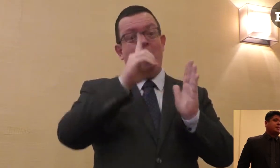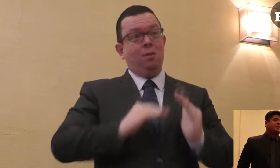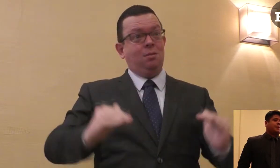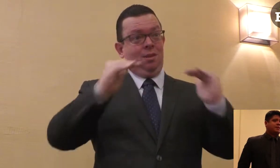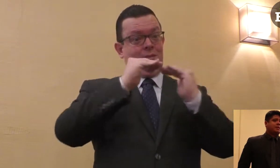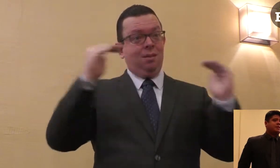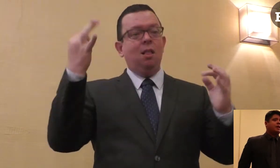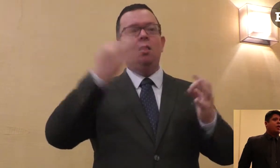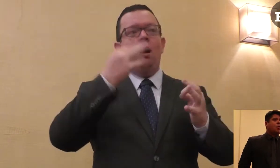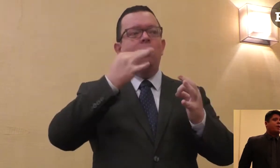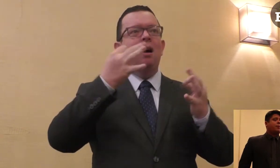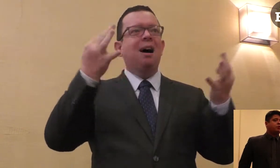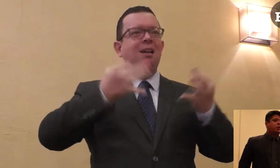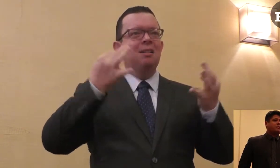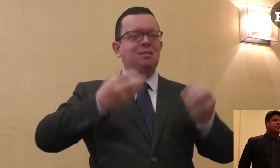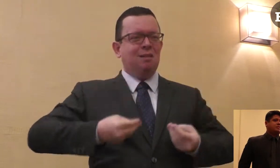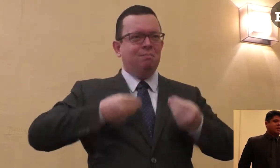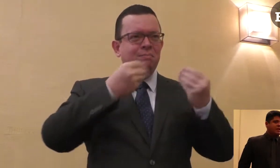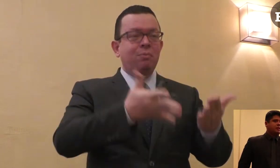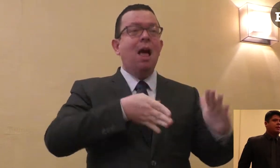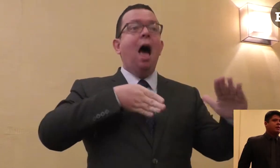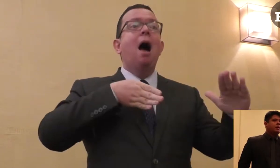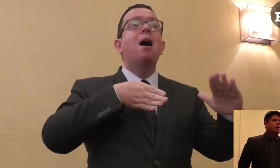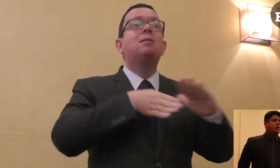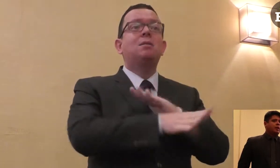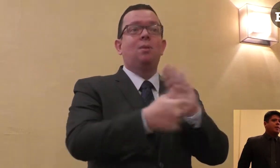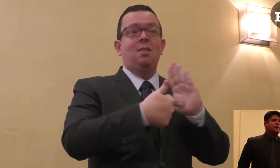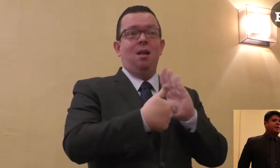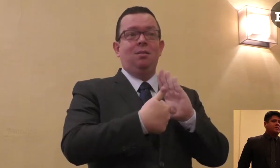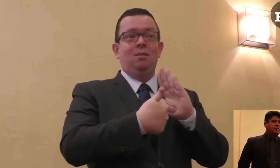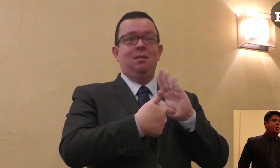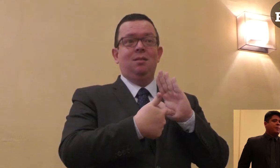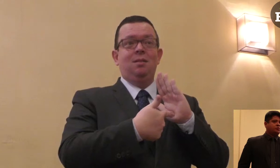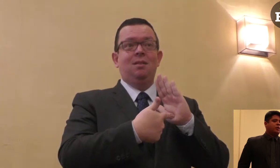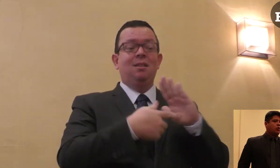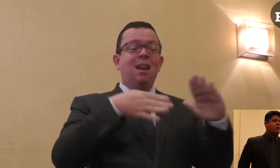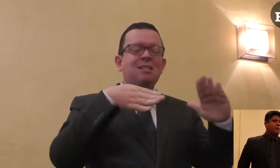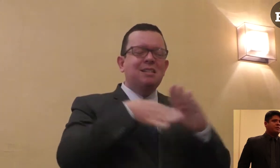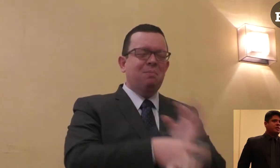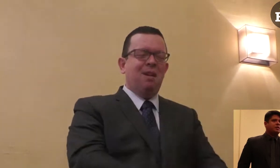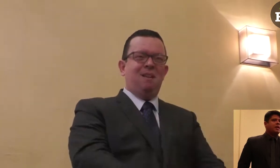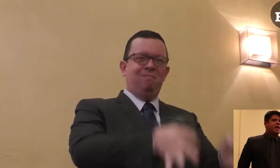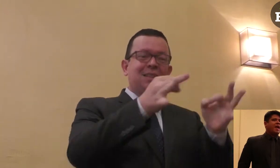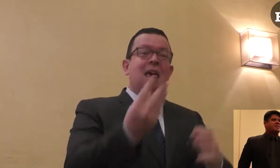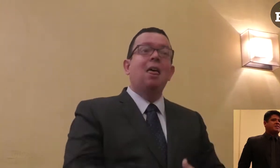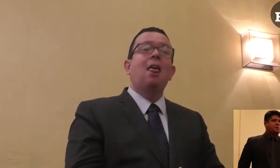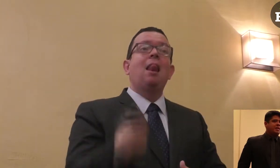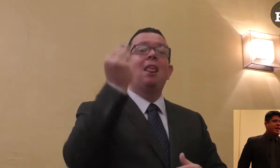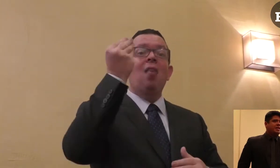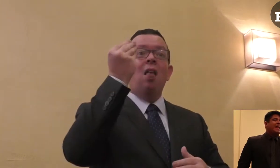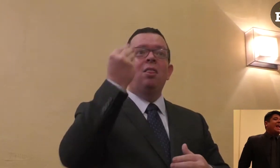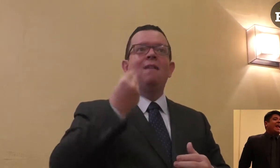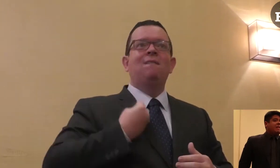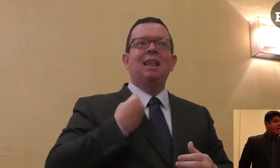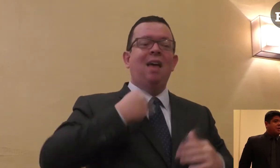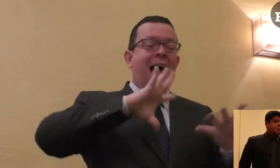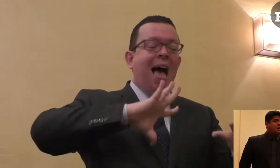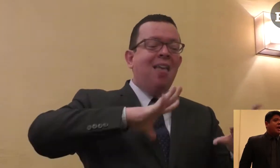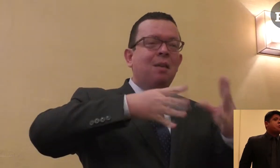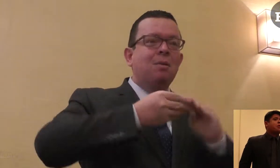sencillamente representan una postura asistencialista. Lo que realmente necesitamos las personas con discapacidad es accesibilidad, calidad de vida